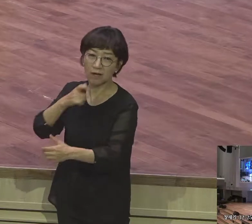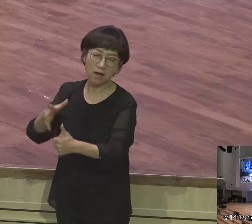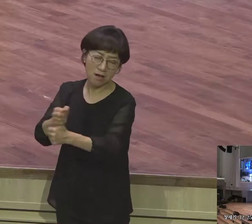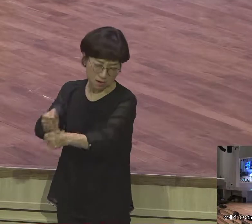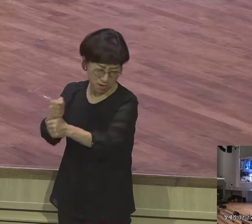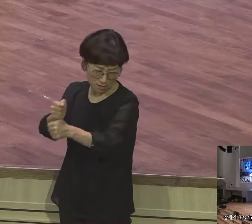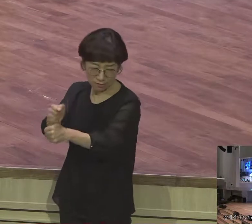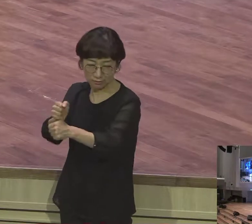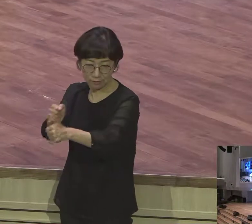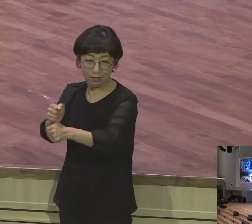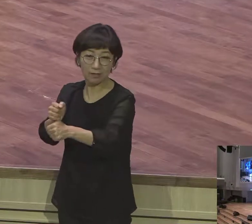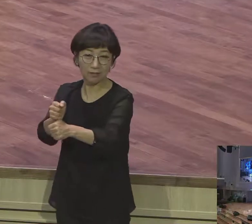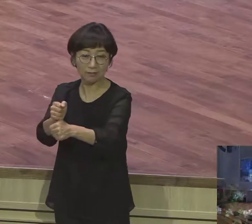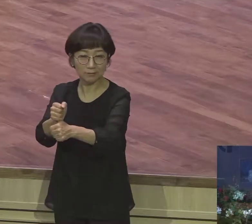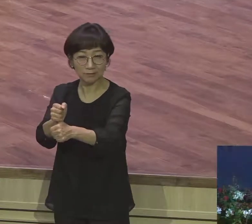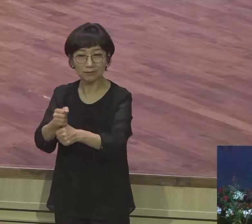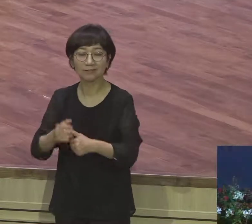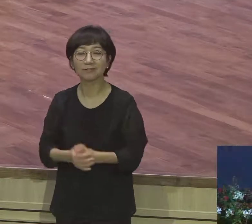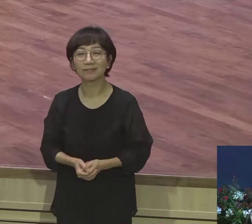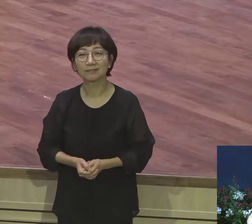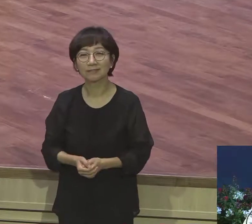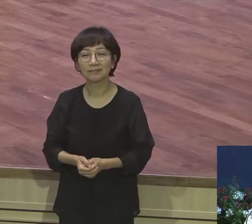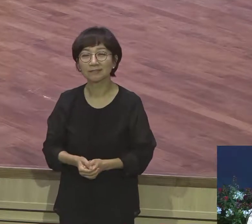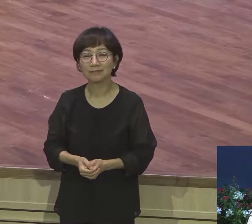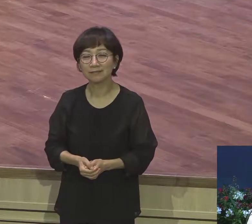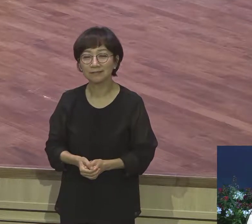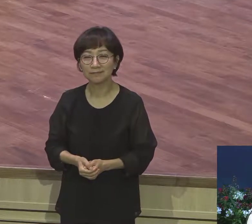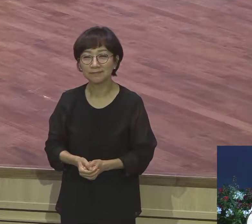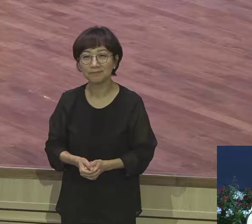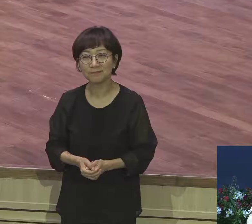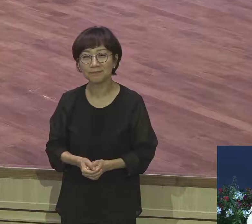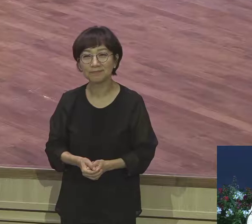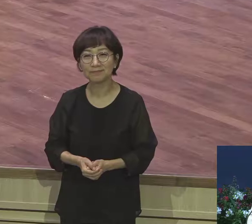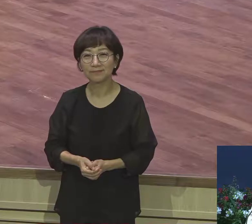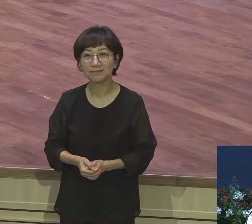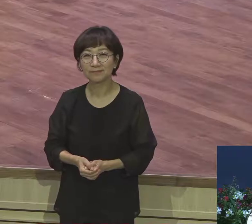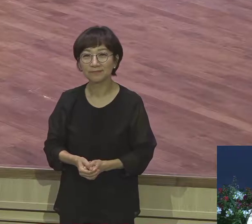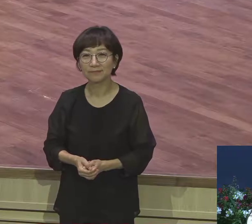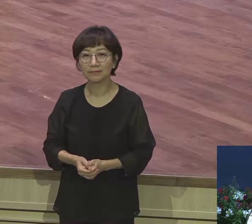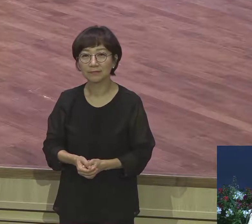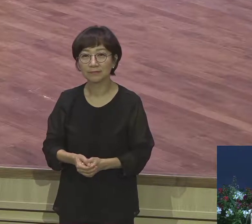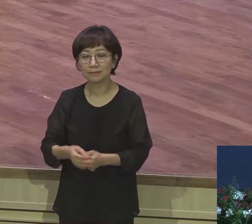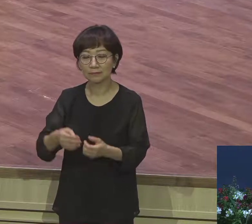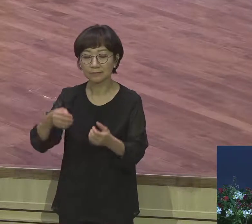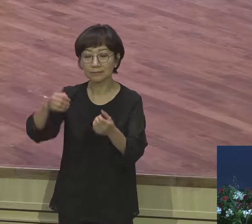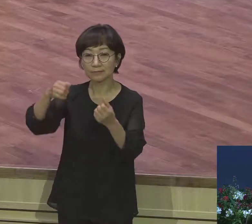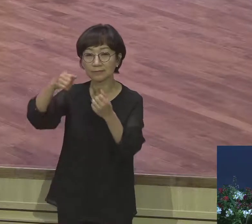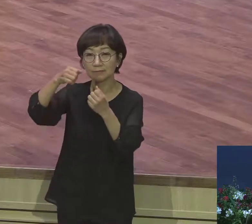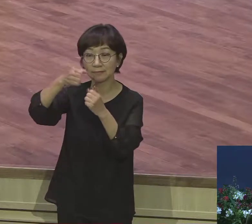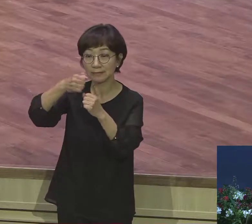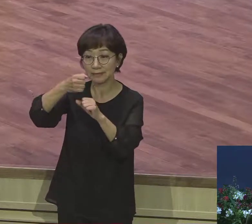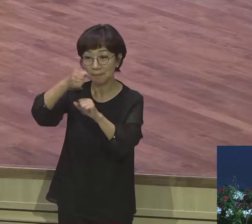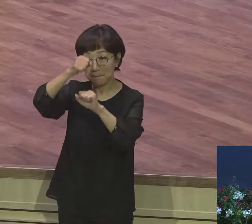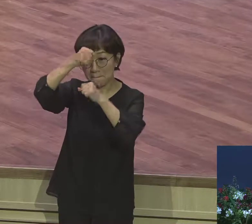그렇게 야곱이 생살이 하고 매달렸던지 허벅지 관절이 어긋날 정도로